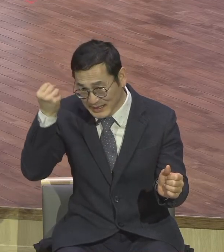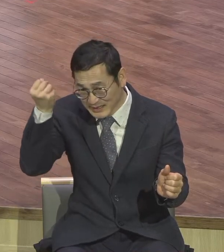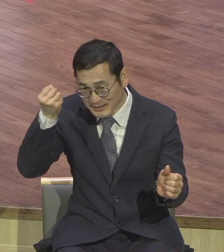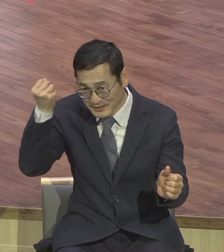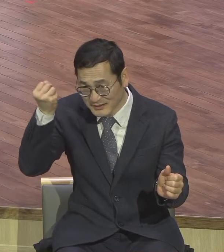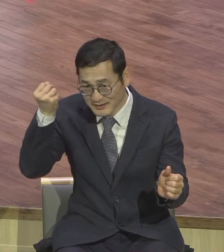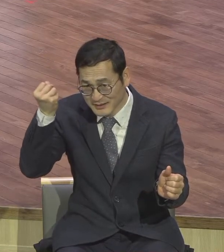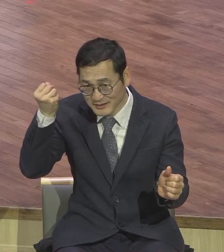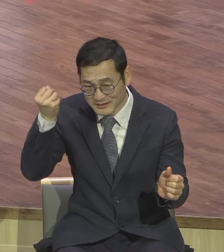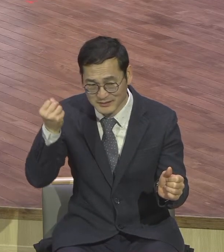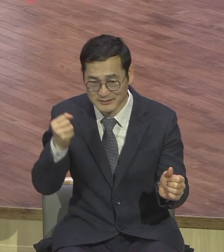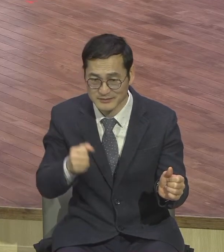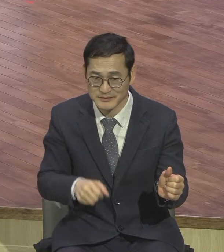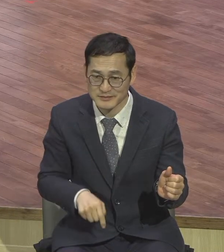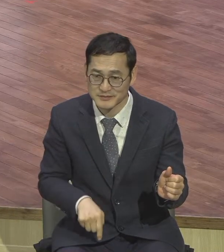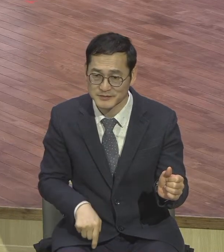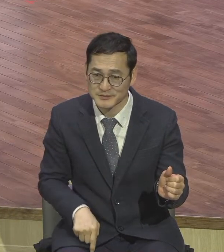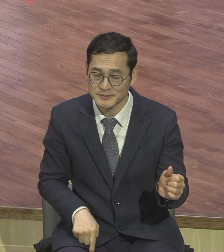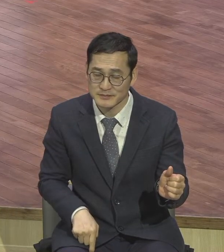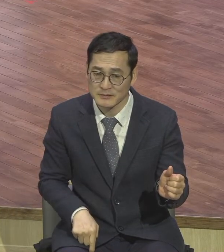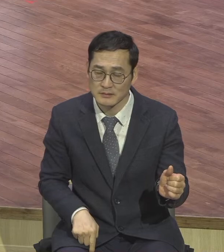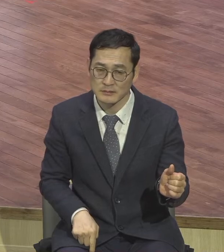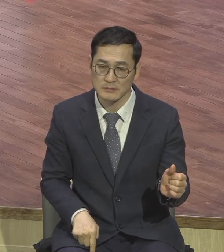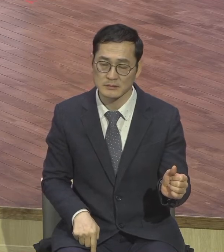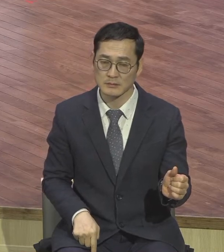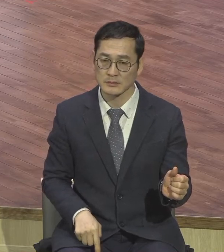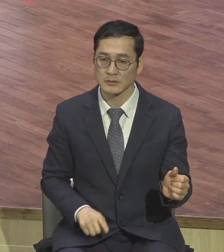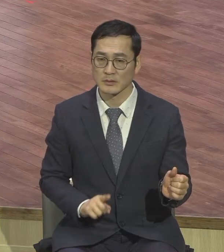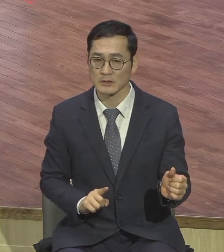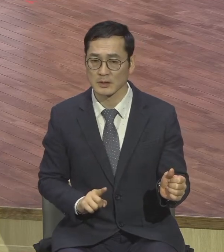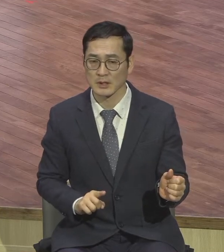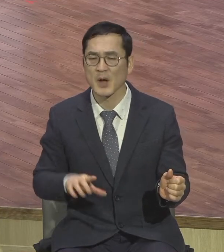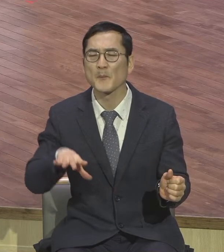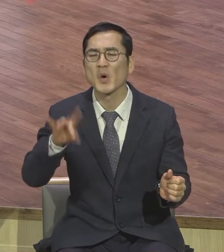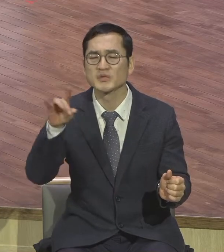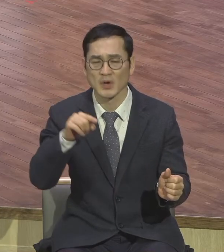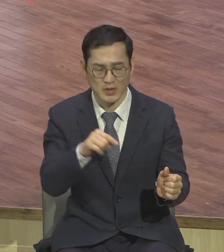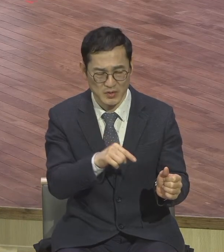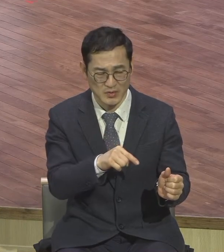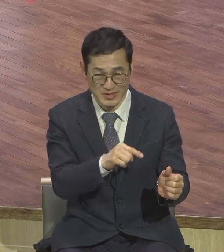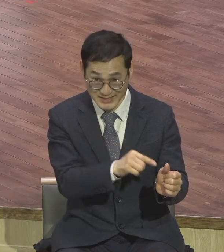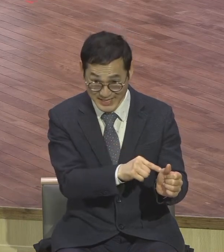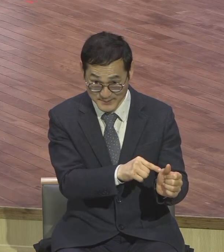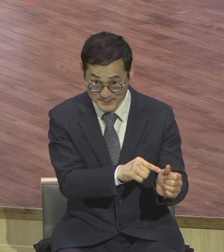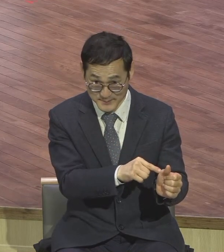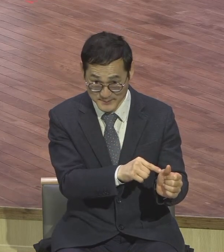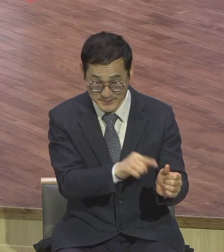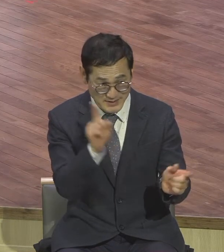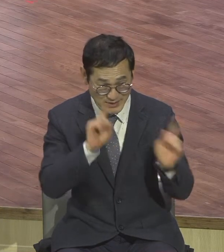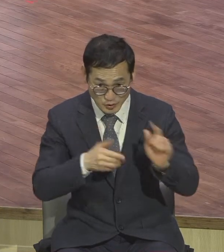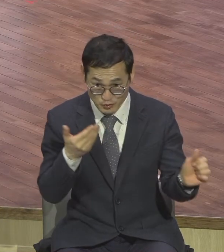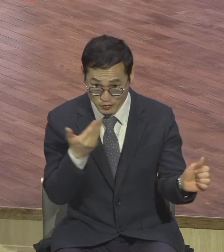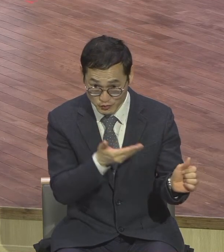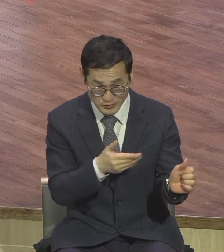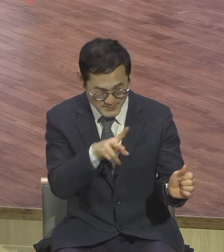그것은 먼저 여러분 자신을 상하게 합니다 미운 사람이 있으면